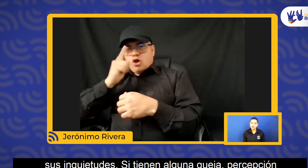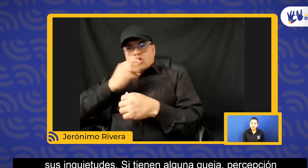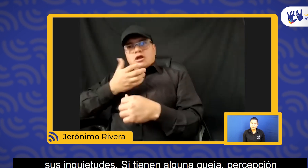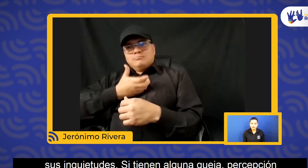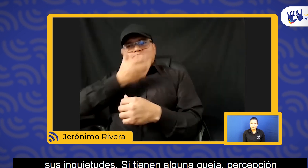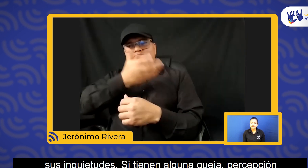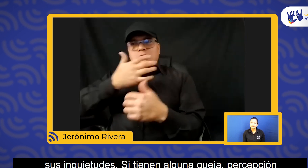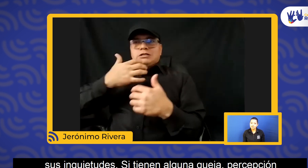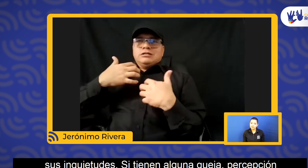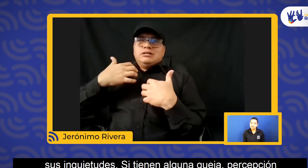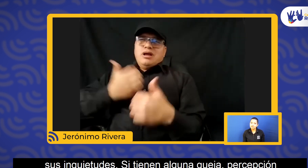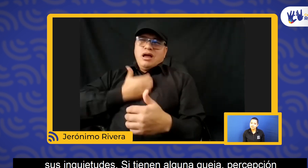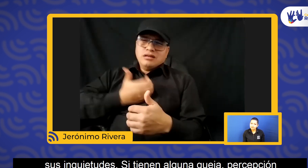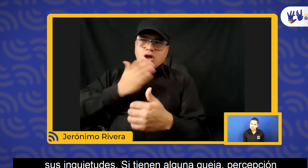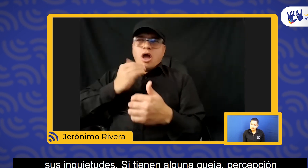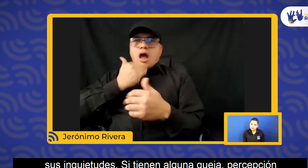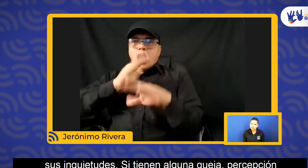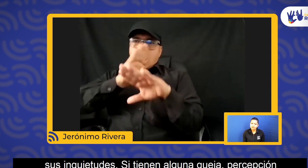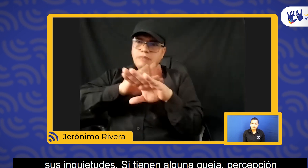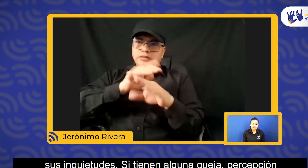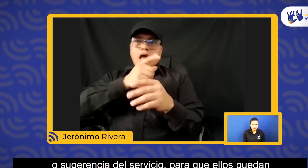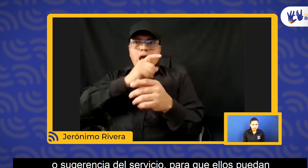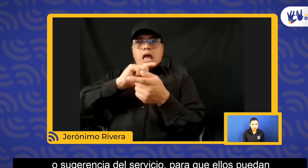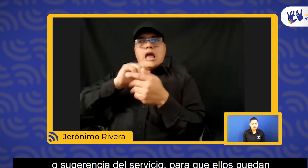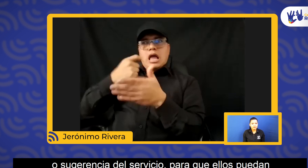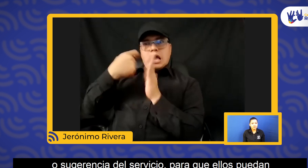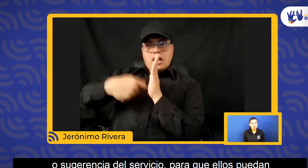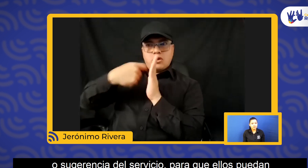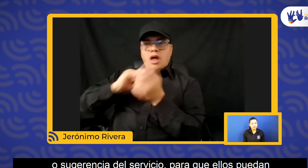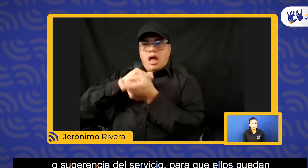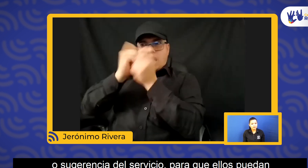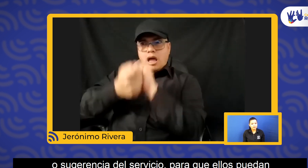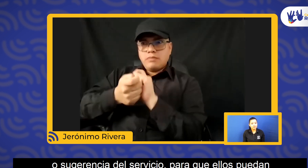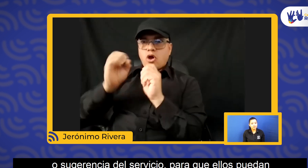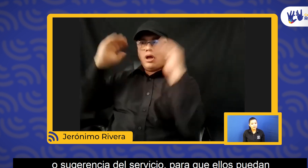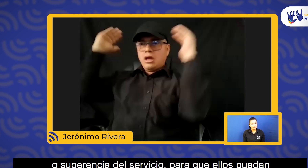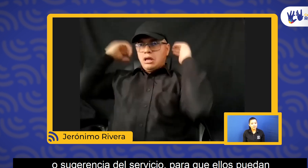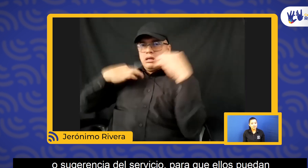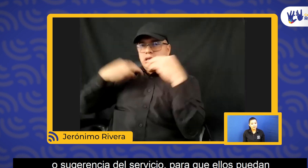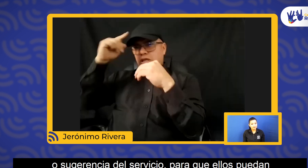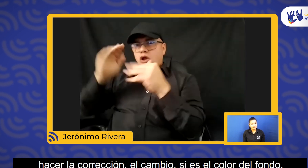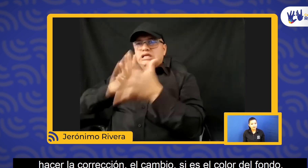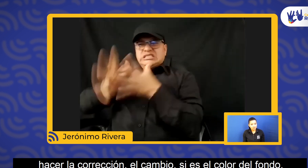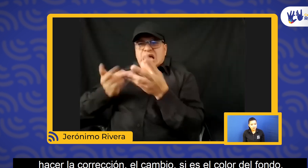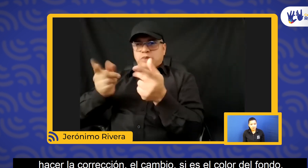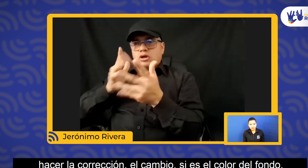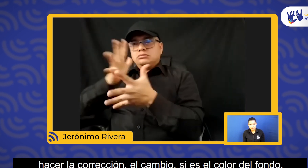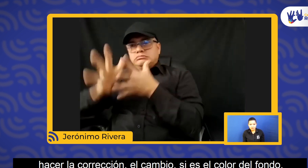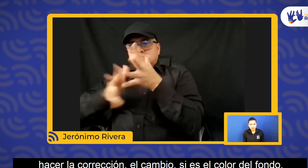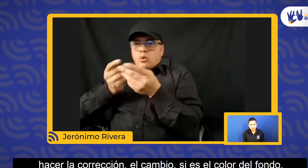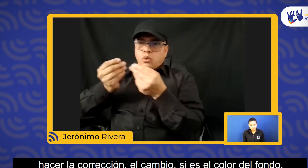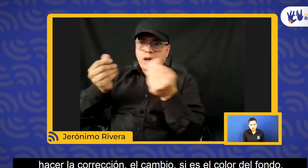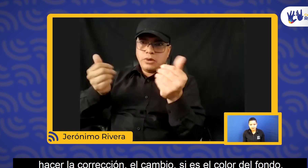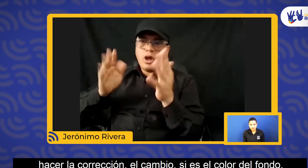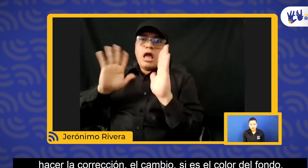relevo sus inquietudes, si tienen alguna queja, percepción o sugerencia del servicio, para que ellos puedan hacer la corrección,